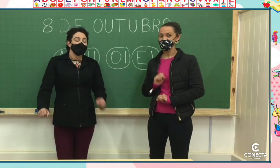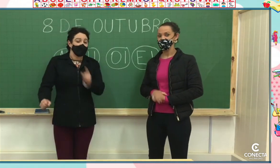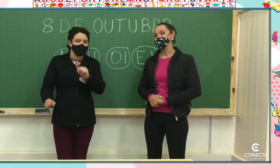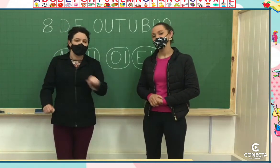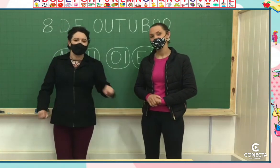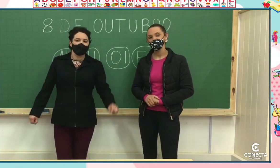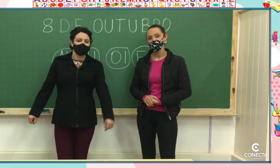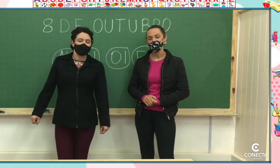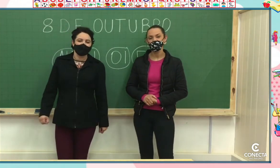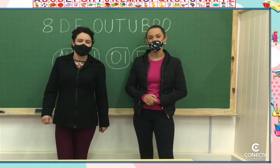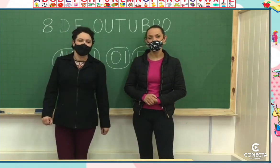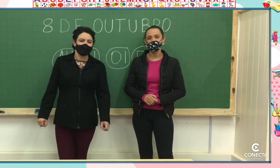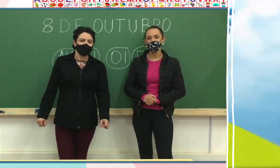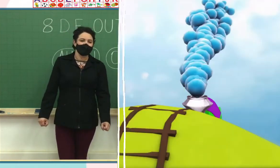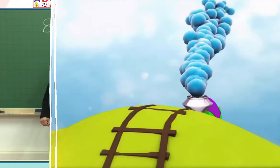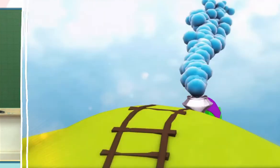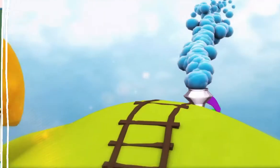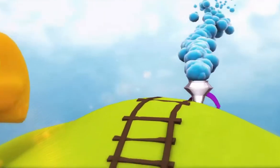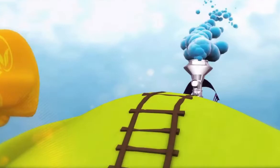Bom, vamos lá, criança.